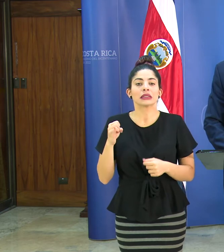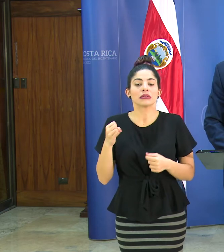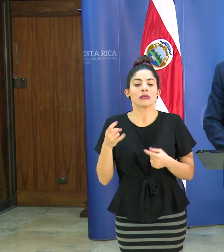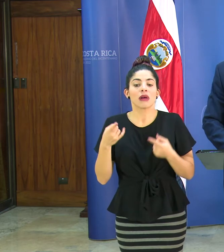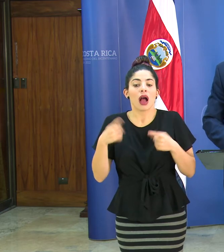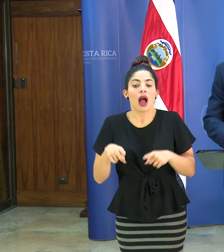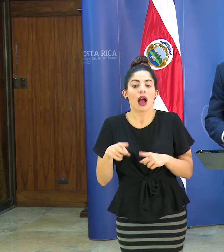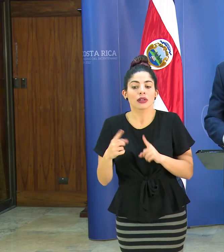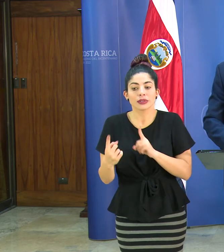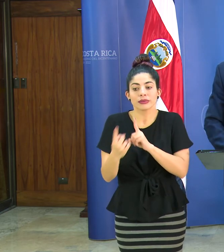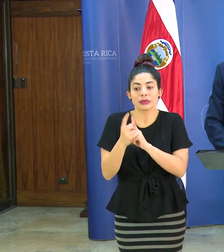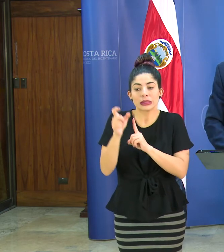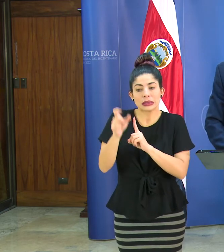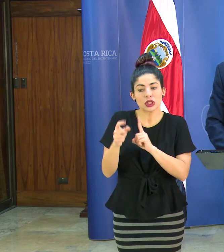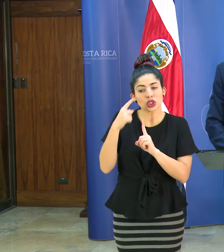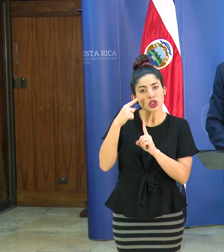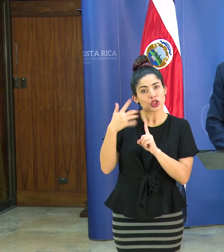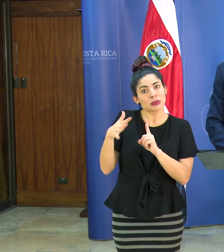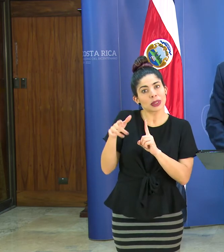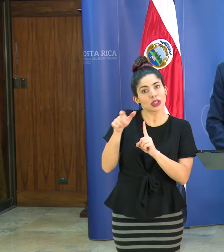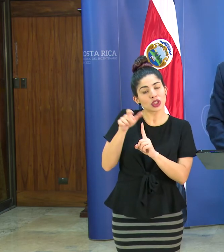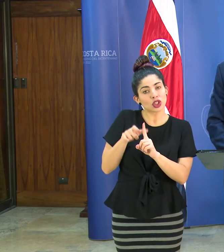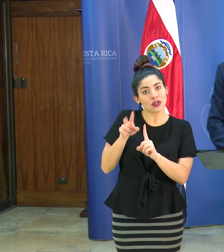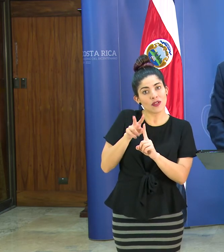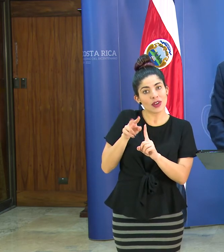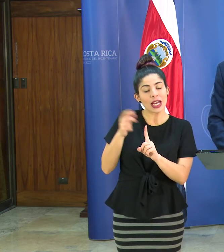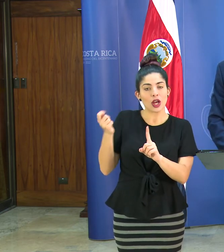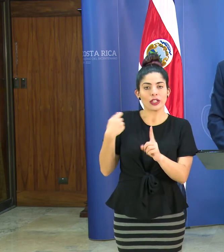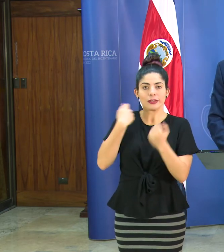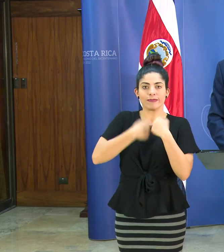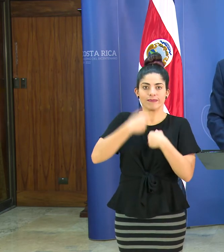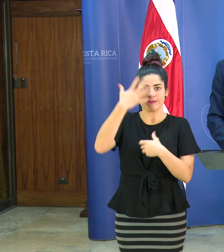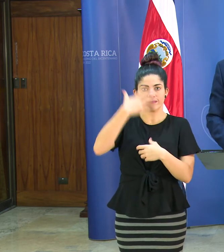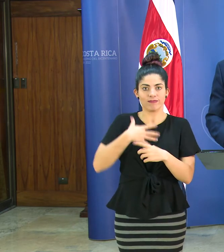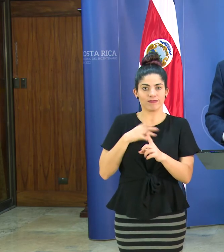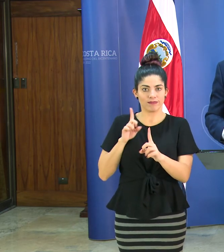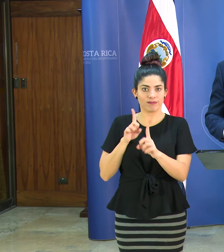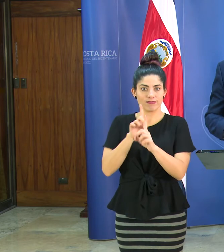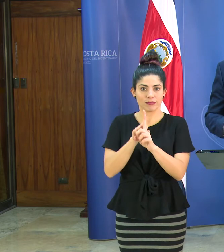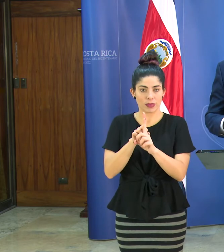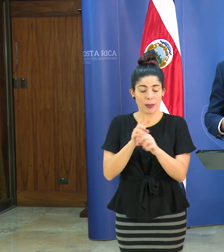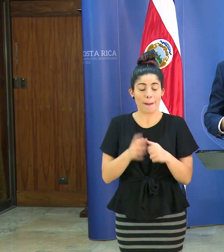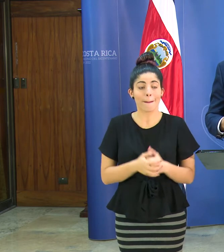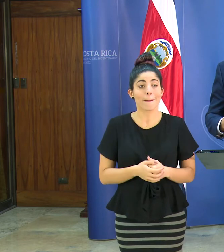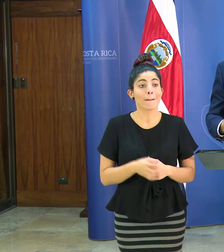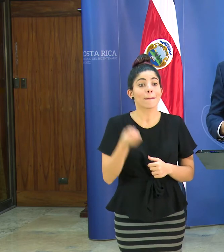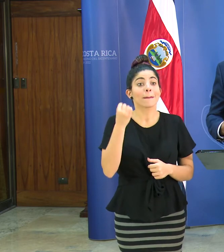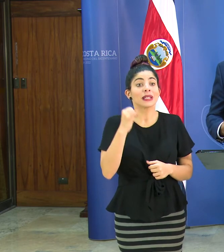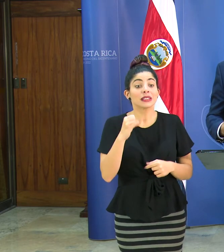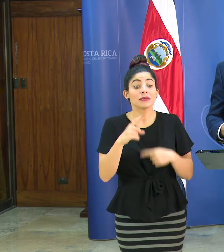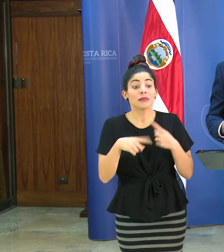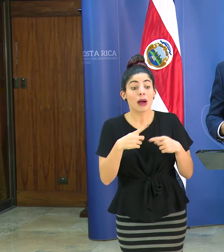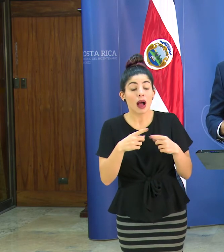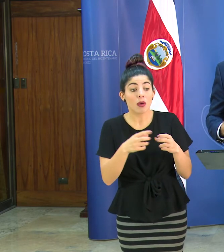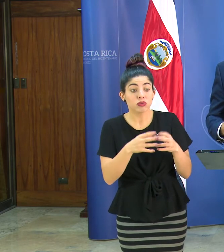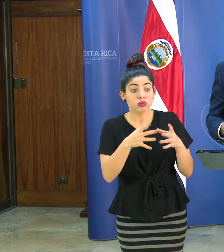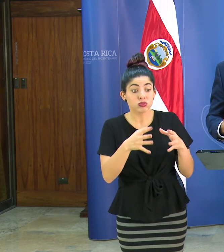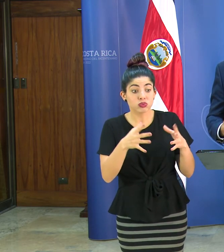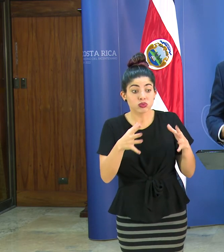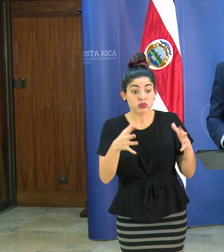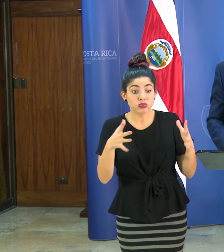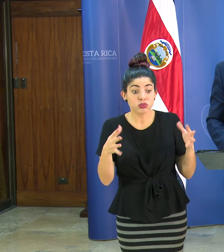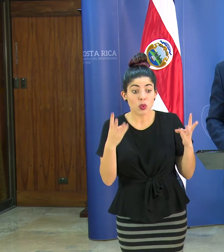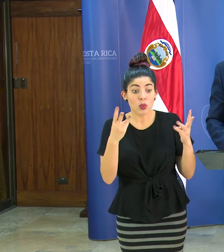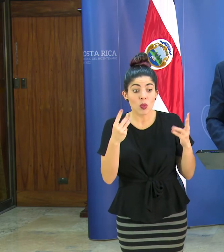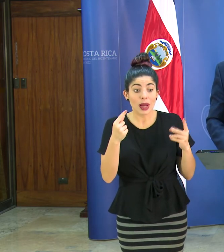pacientes que son sospechosos portadores de este virus en la medida de que vaya evolucionando la carga